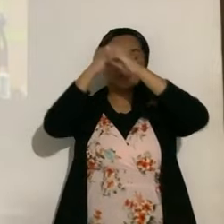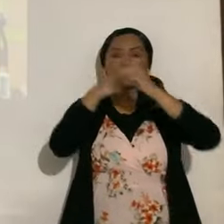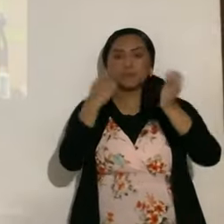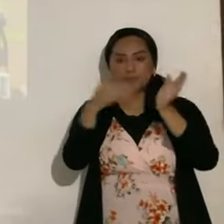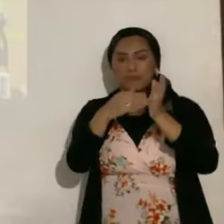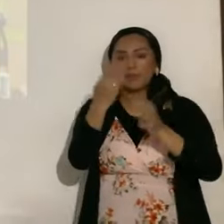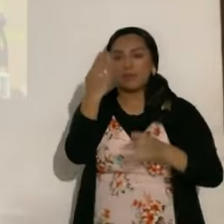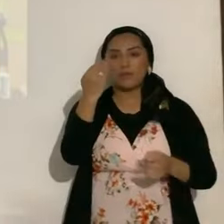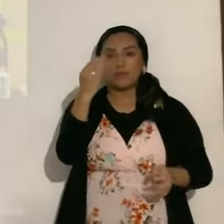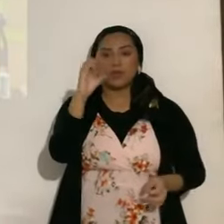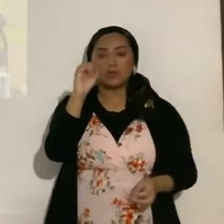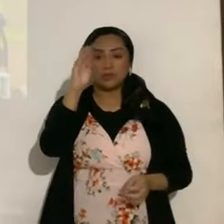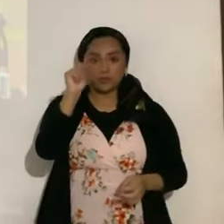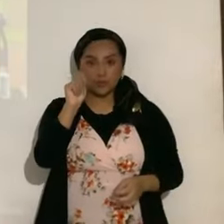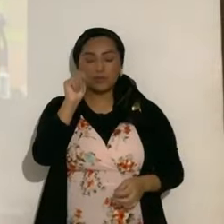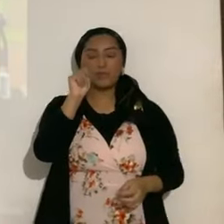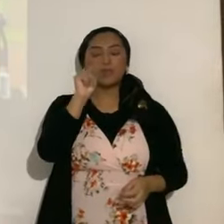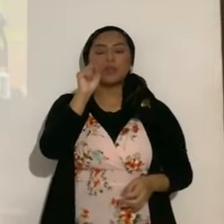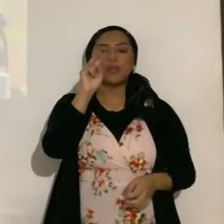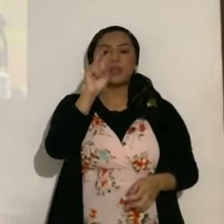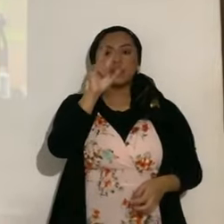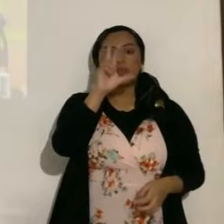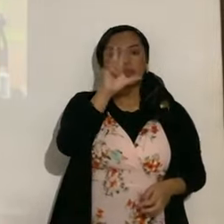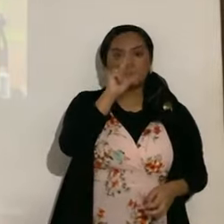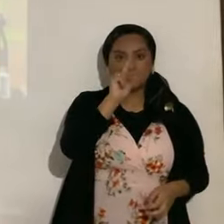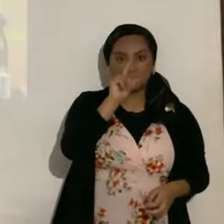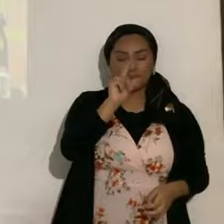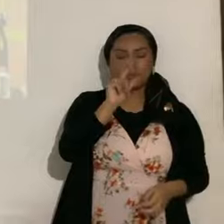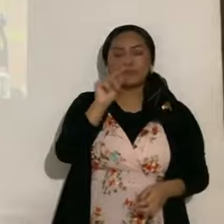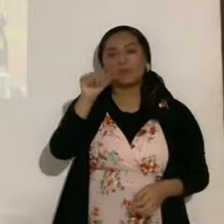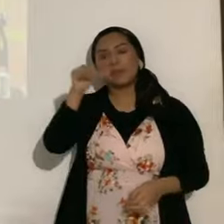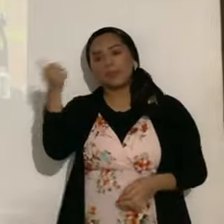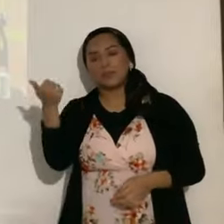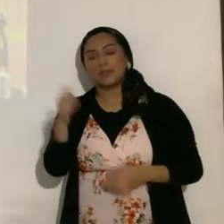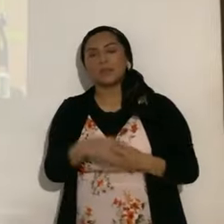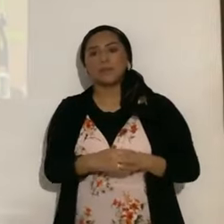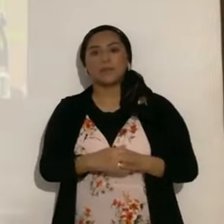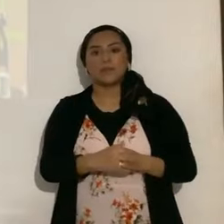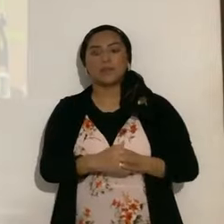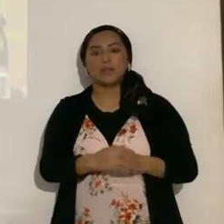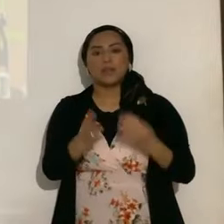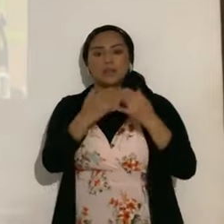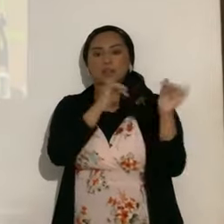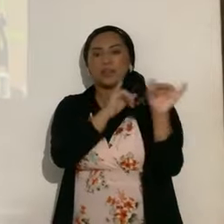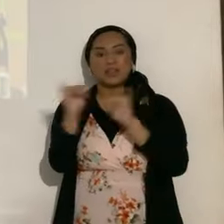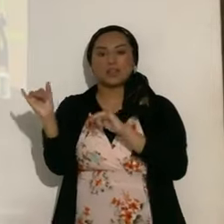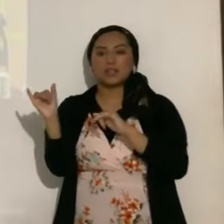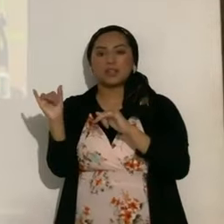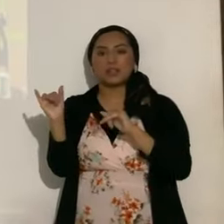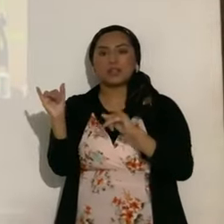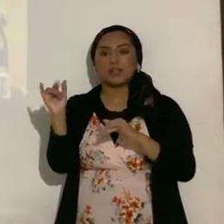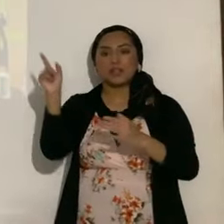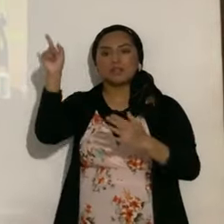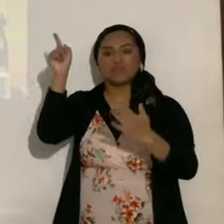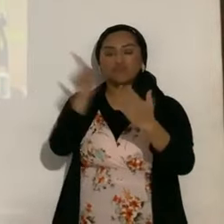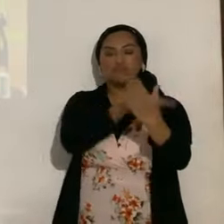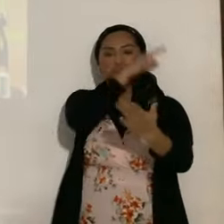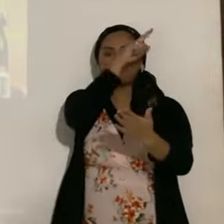14 de octubre del 2023 y 8 de abril del 2024, van a ser un tache a la humanidad. No es la letra Aleph.